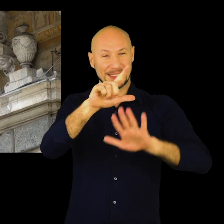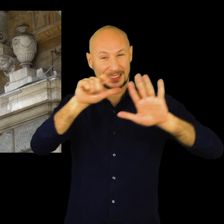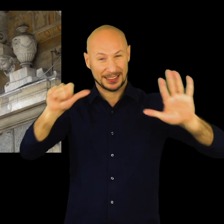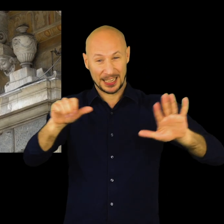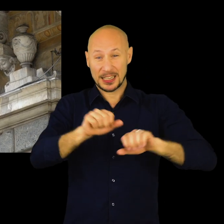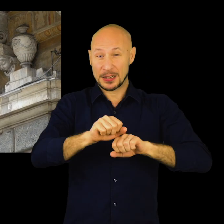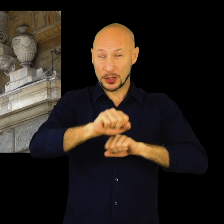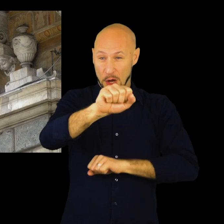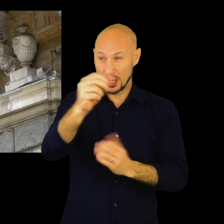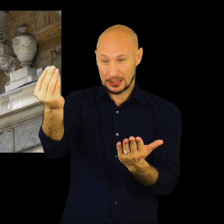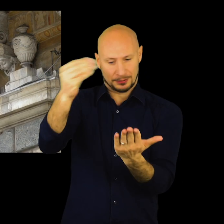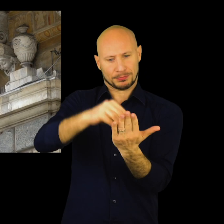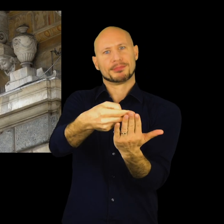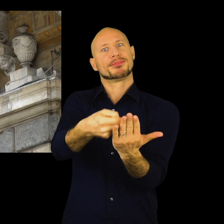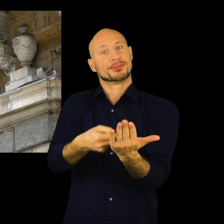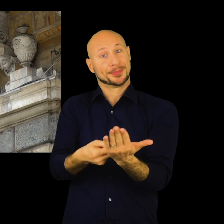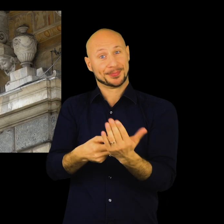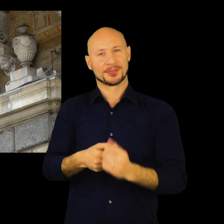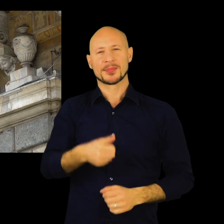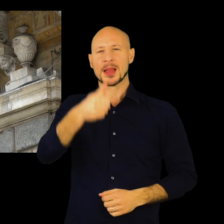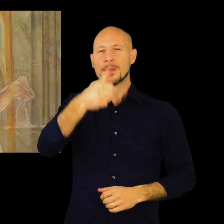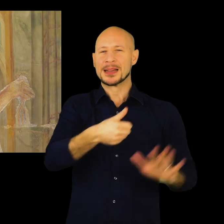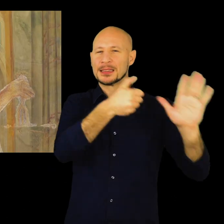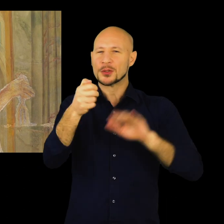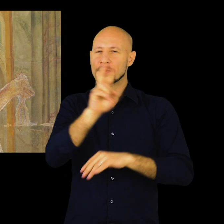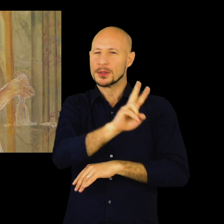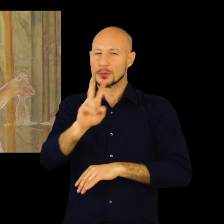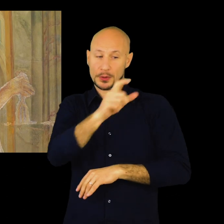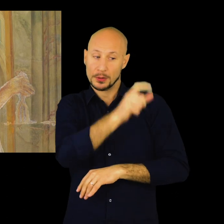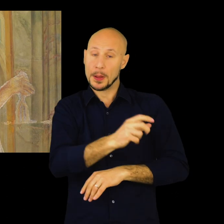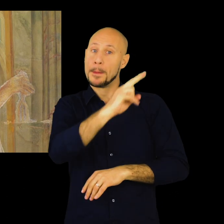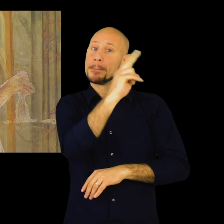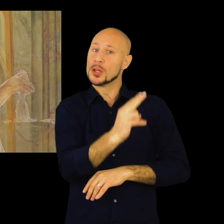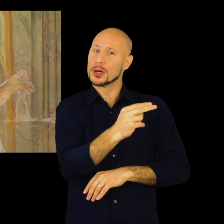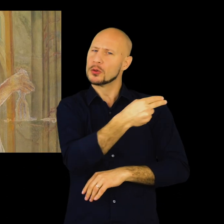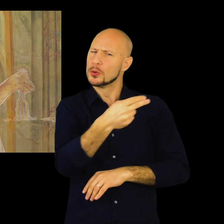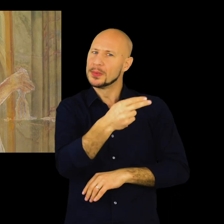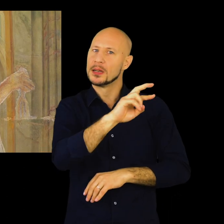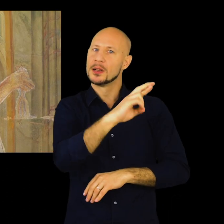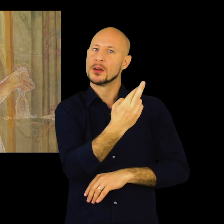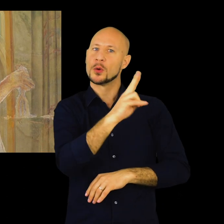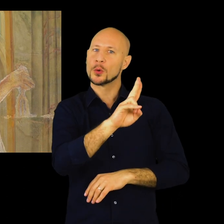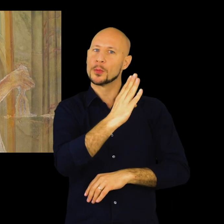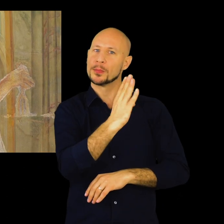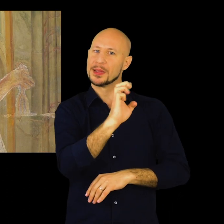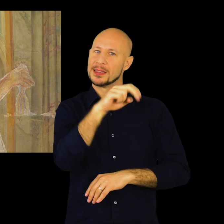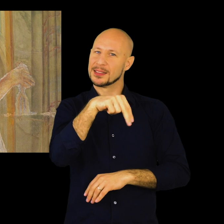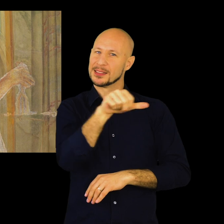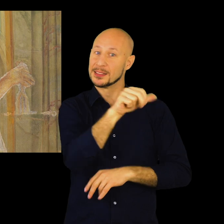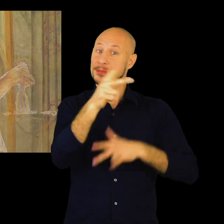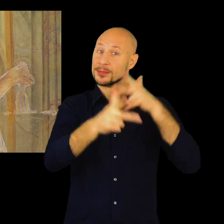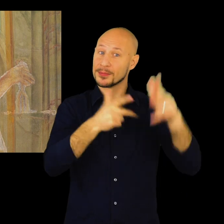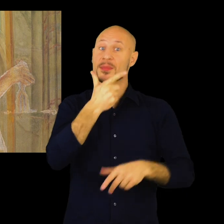1576 fu introdotto nei Palazzi dei Rolli e nel 1622 fu invece